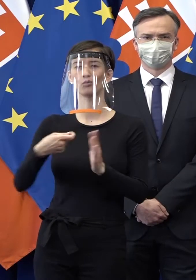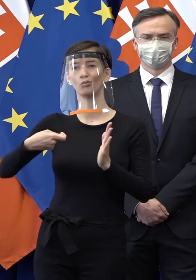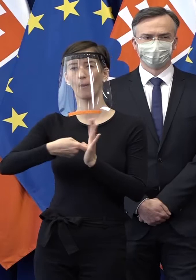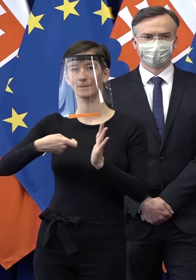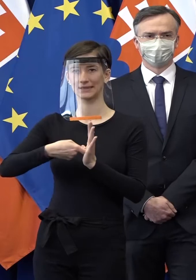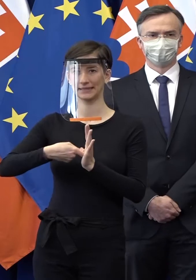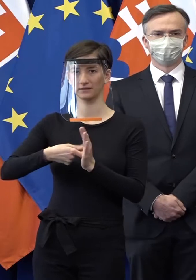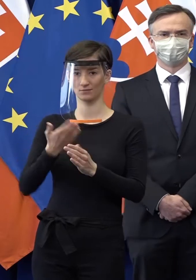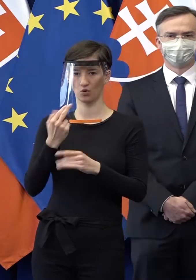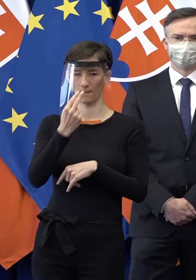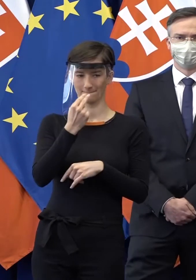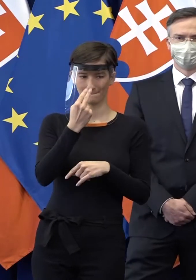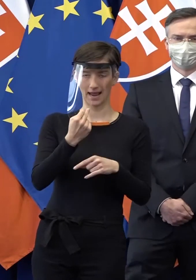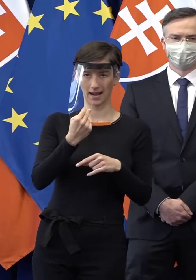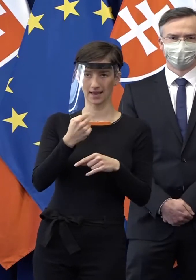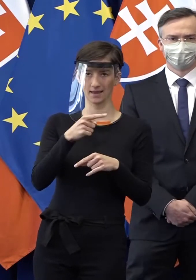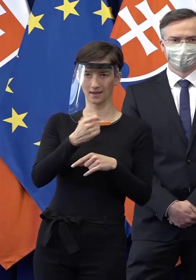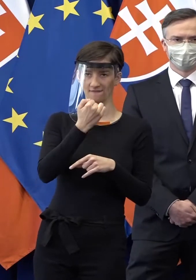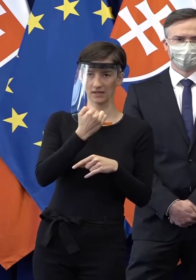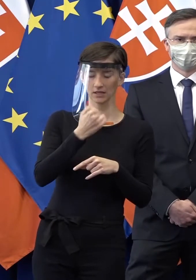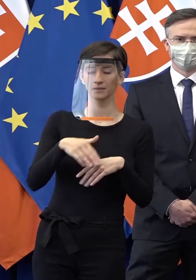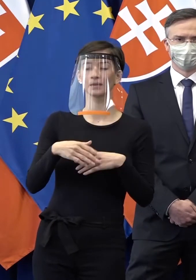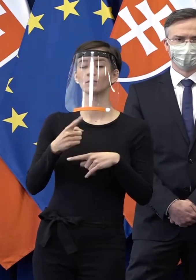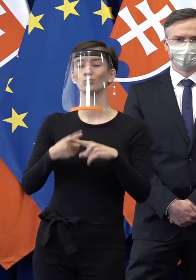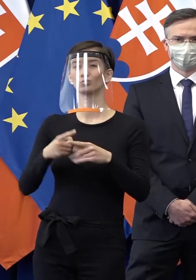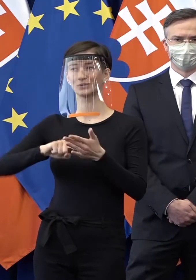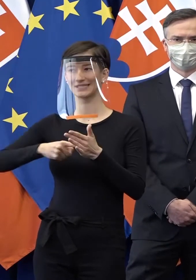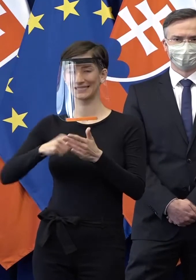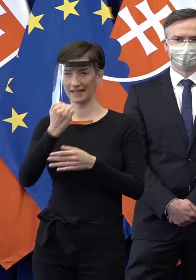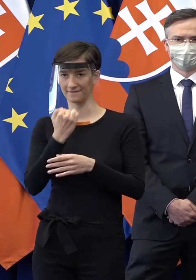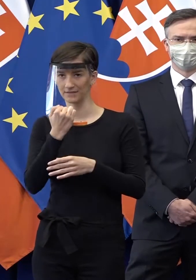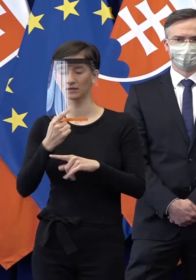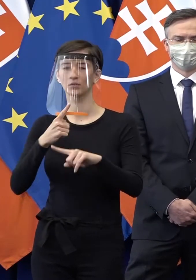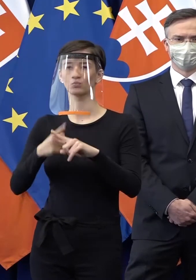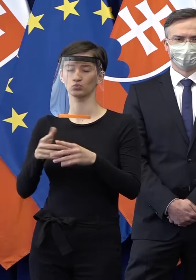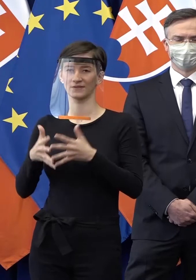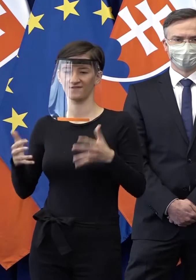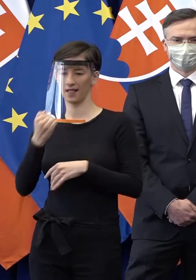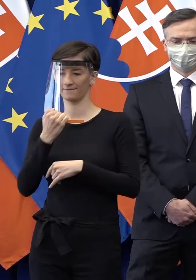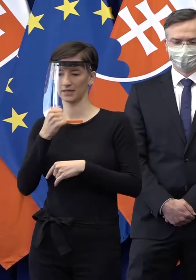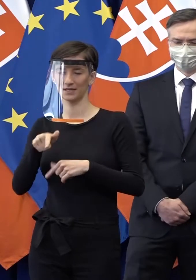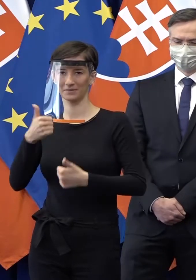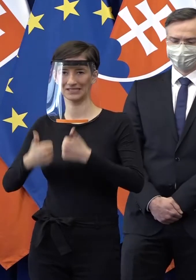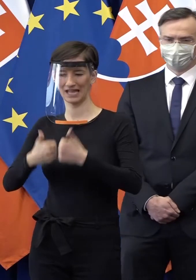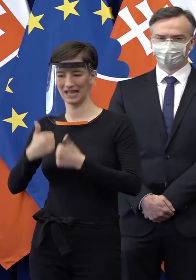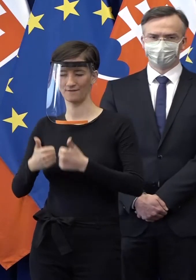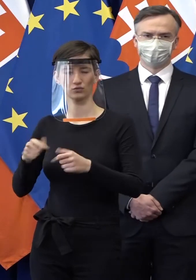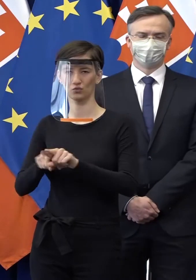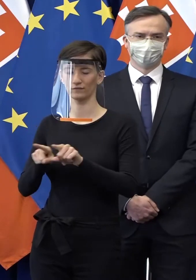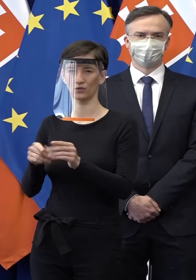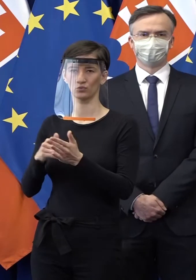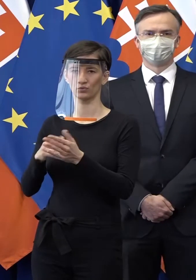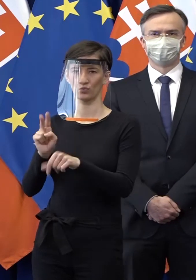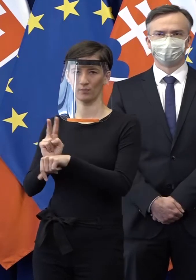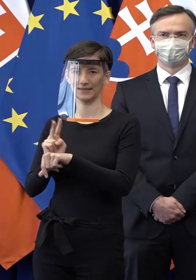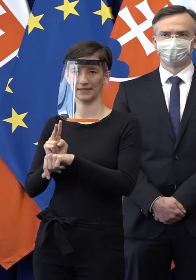boli do dnešného dňa zrealizované tak, aby tie ekonomické škody boli čím